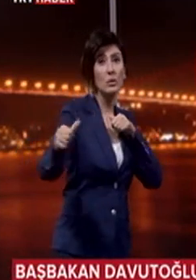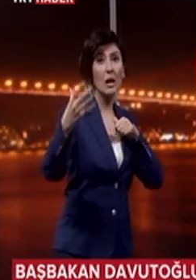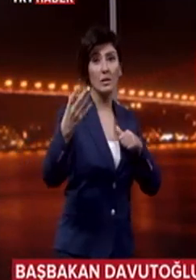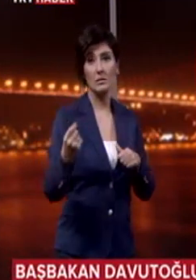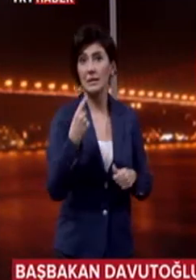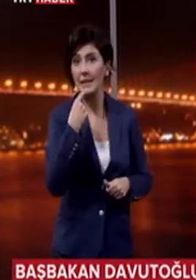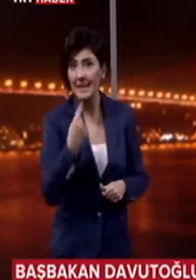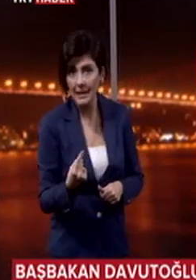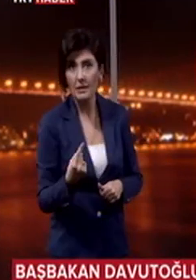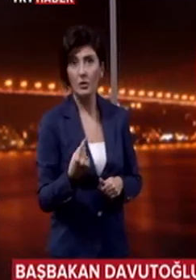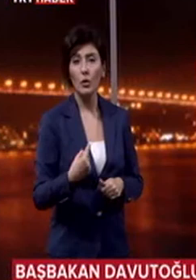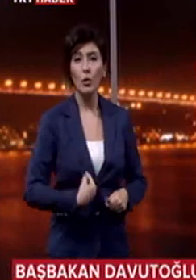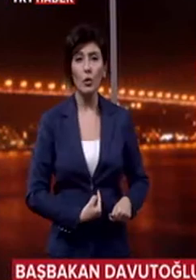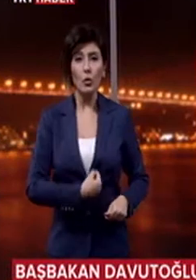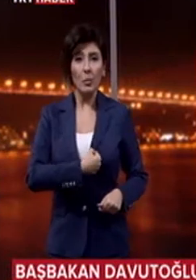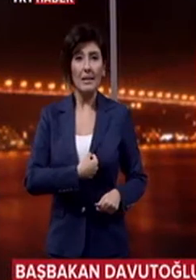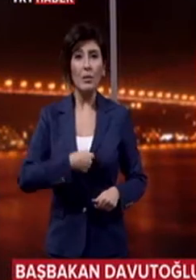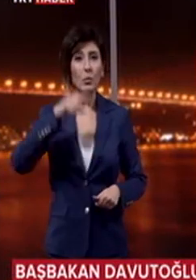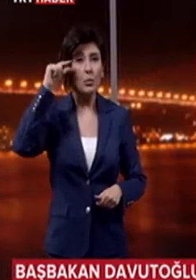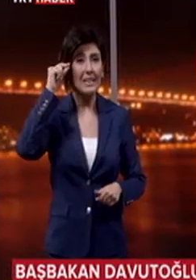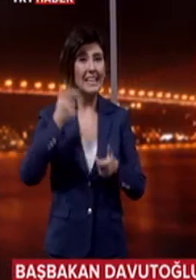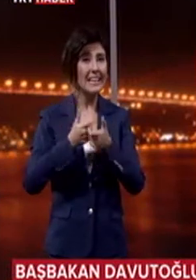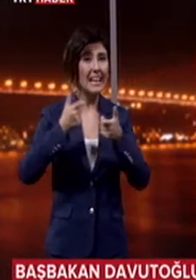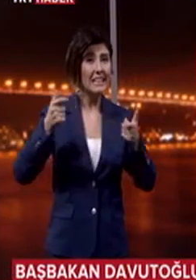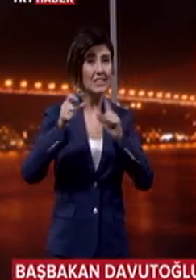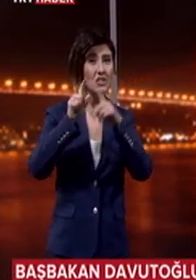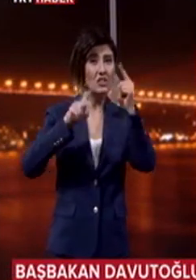Davutoğlu, ümitlerine Yunanistan'daki gelişmeye çip resa bağladılar dedi.